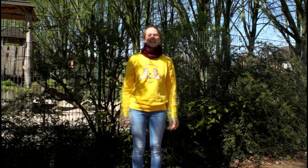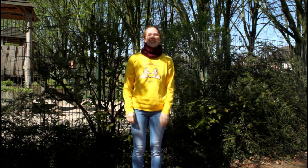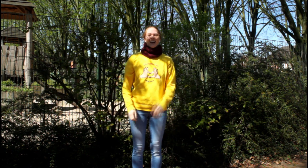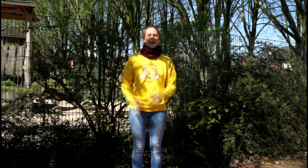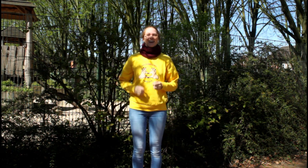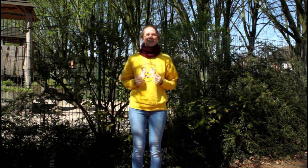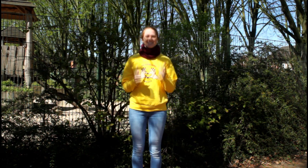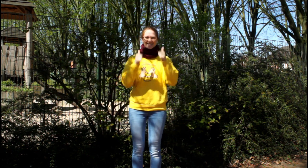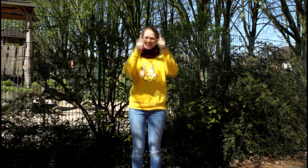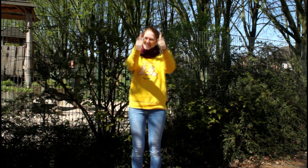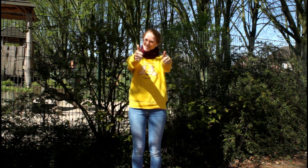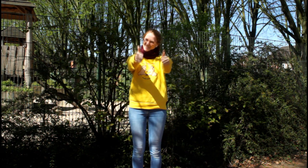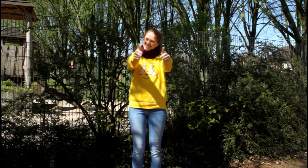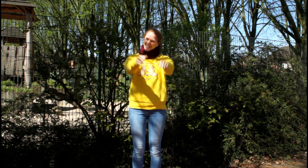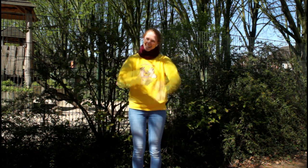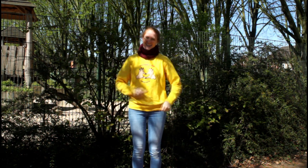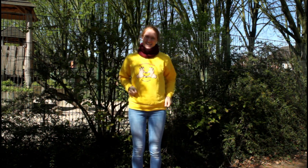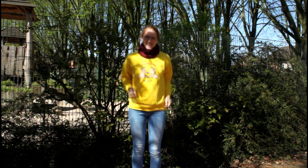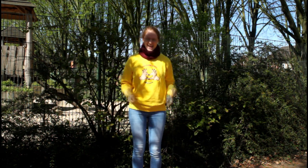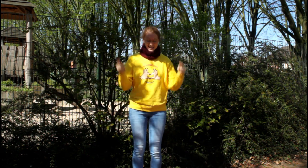einfach spitze,